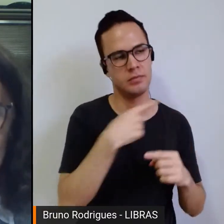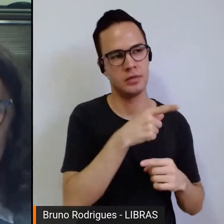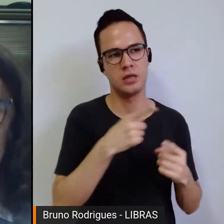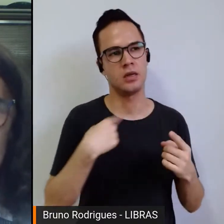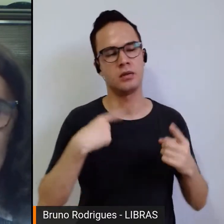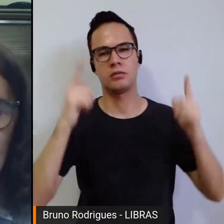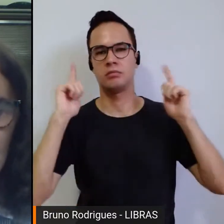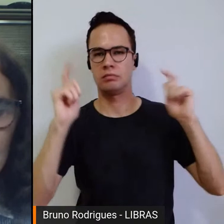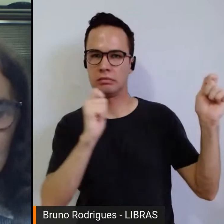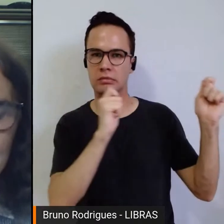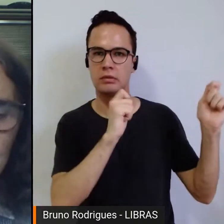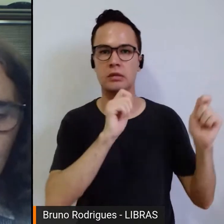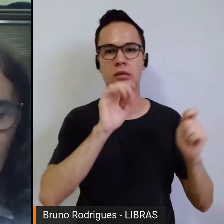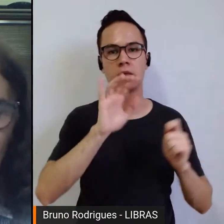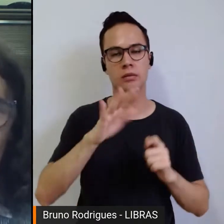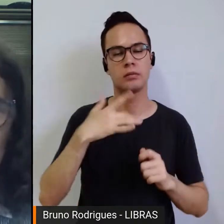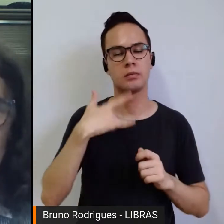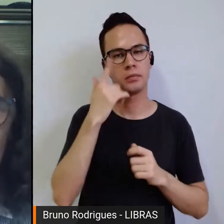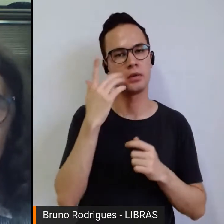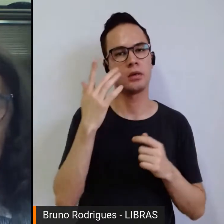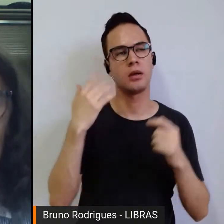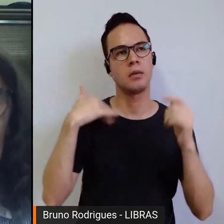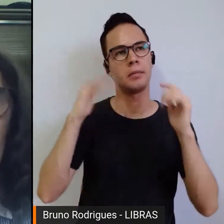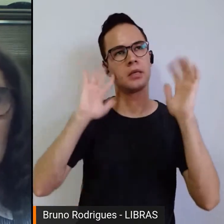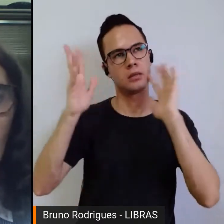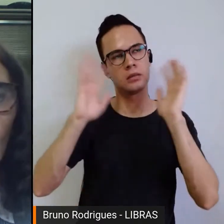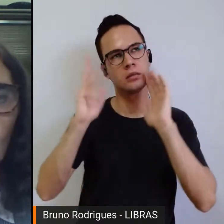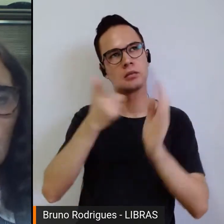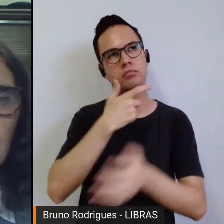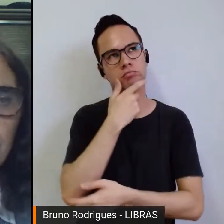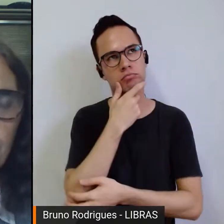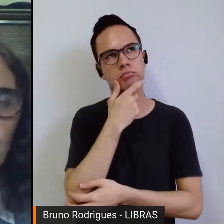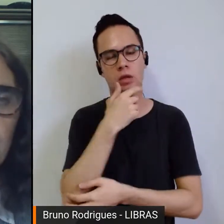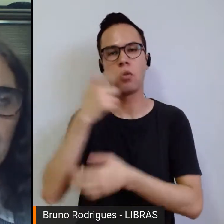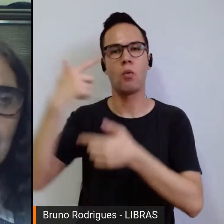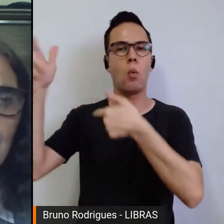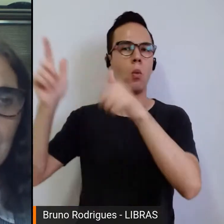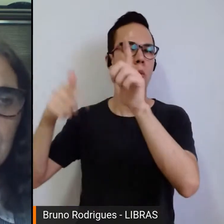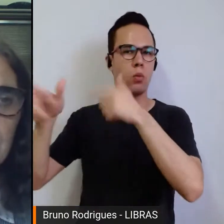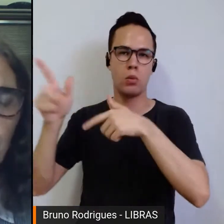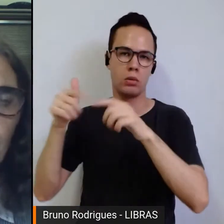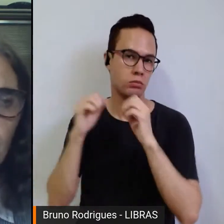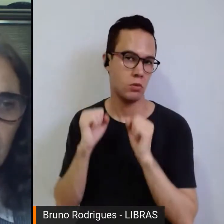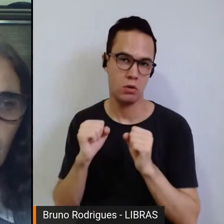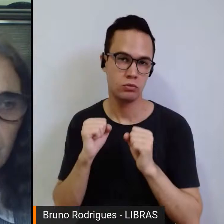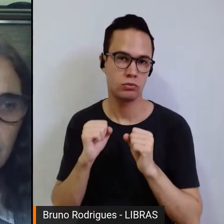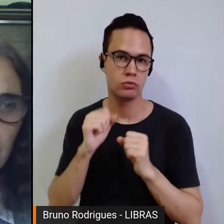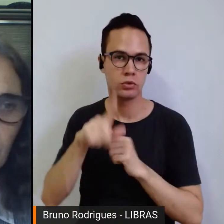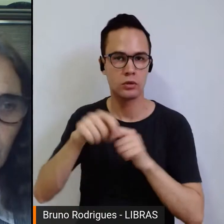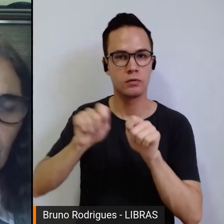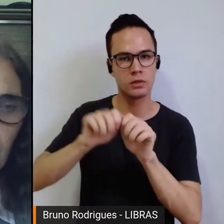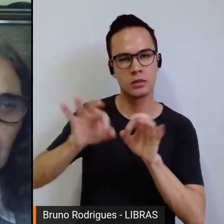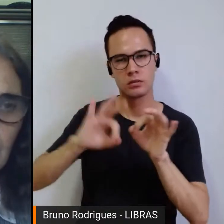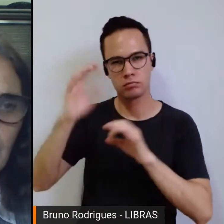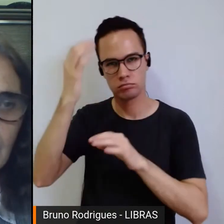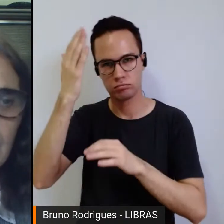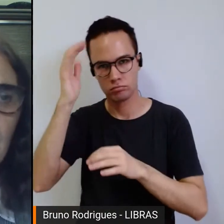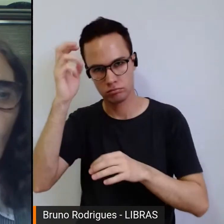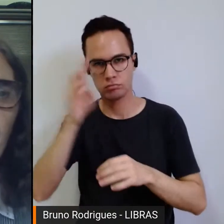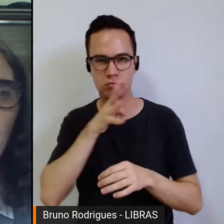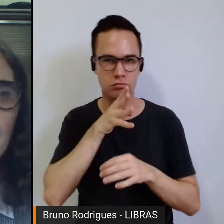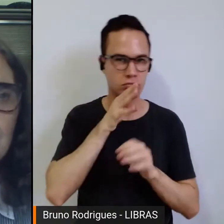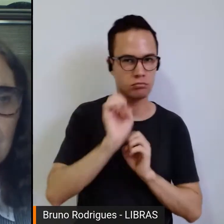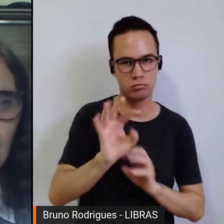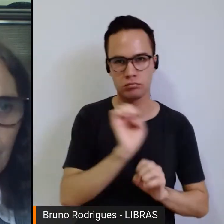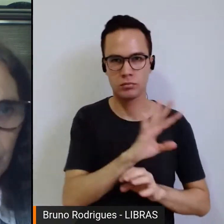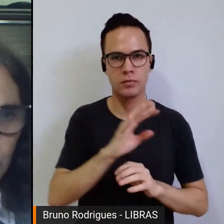estão separadas, mas que tem me feito pensar em outra possibilidade de produzir conhecimento, que